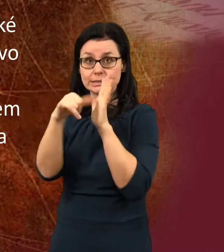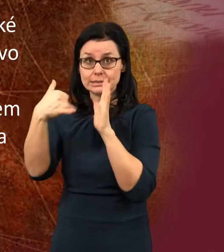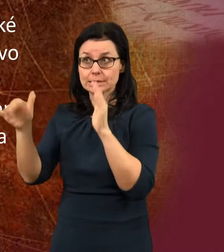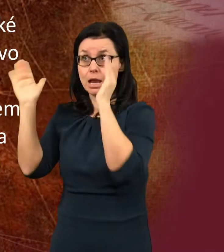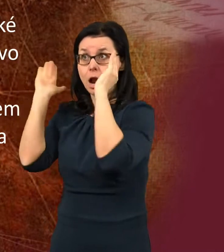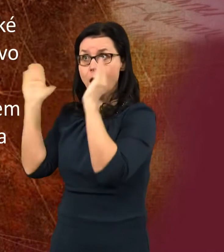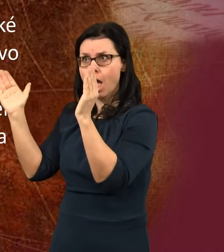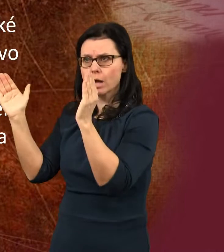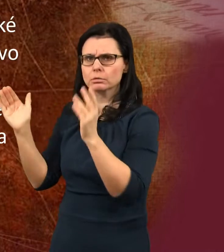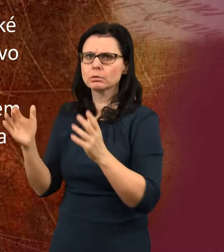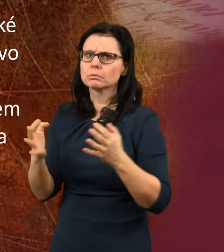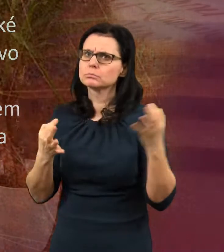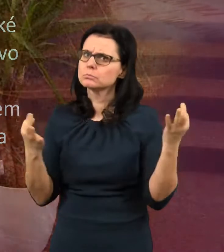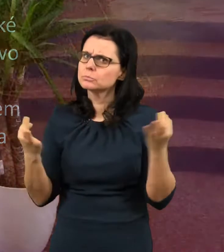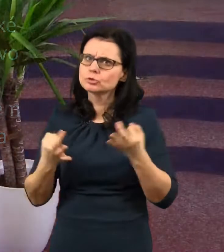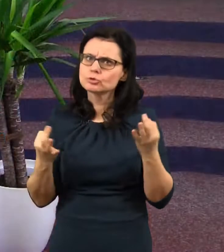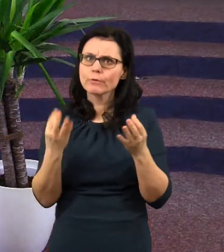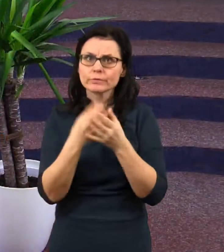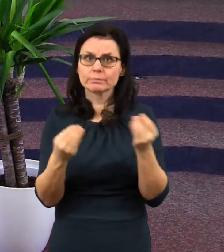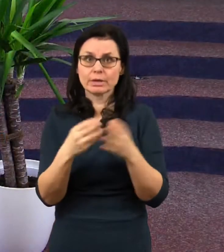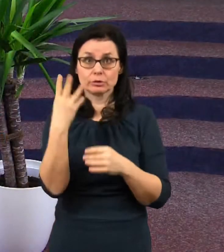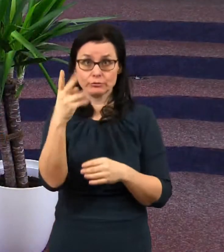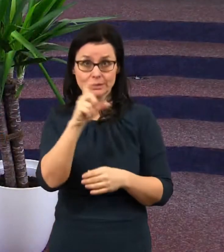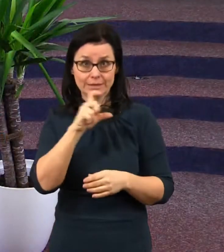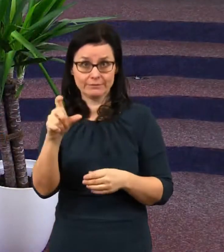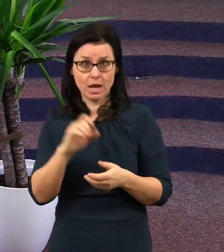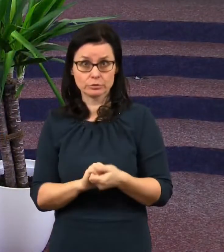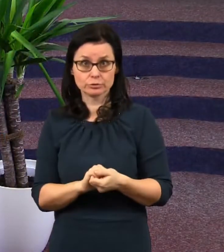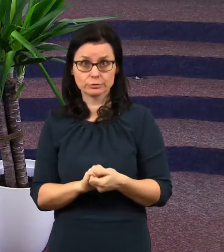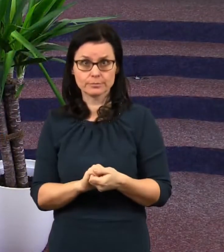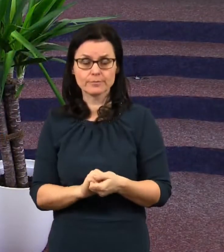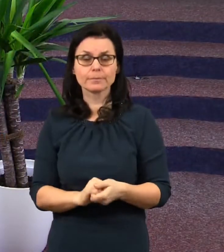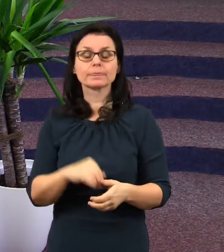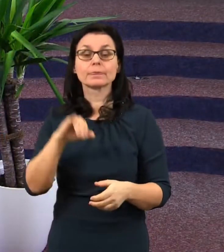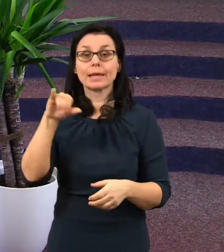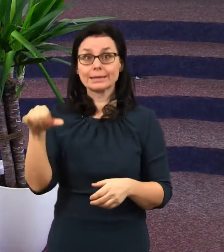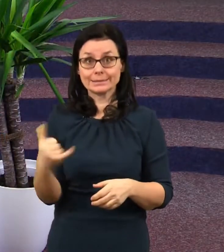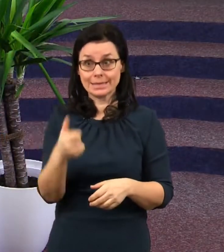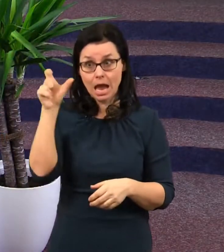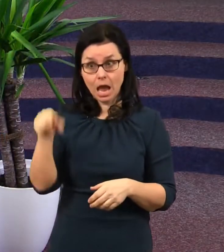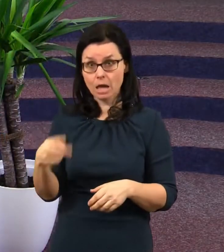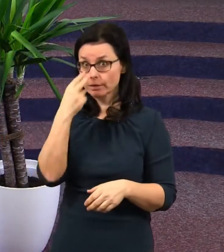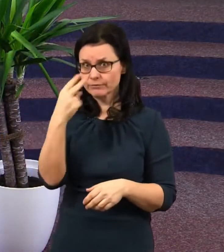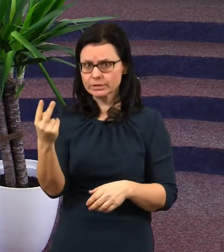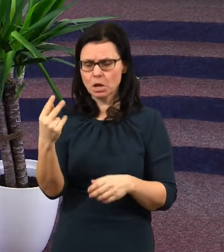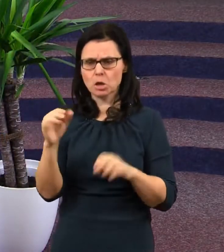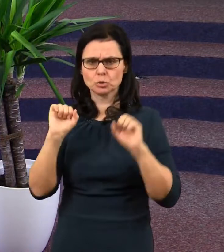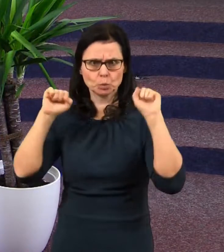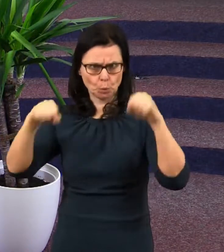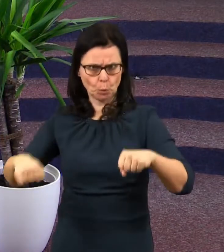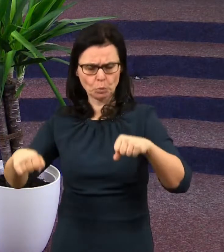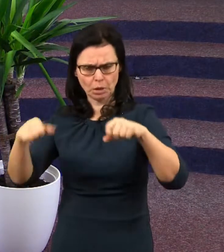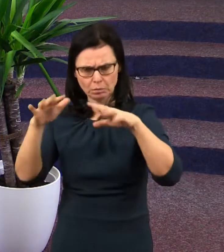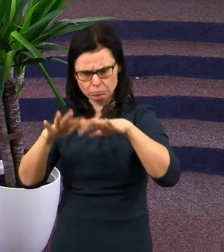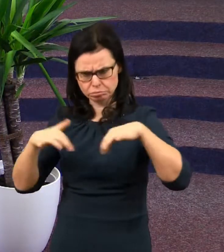komu mluví tento čtvrtý verš? Jan viděl trůny a na nich